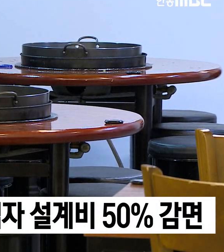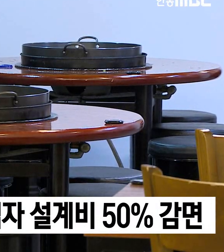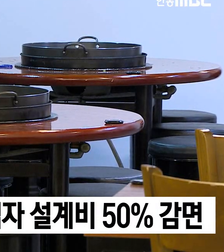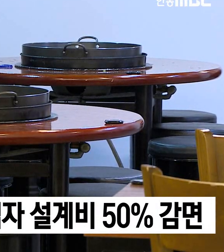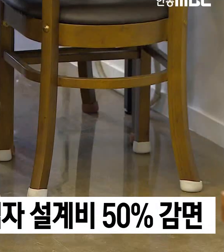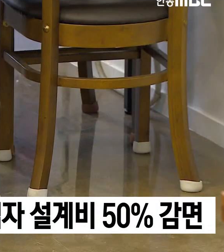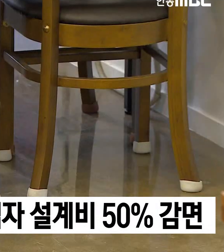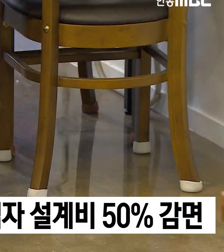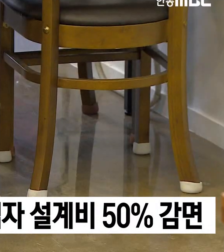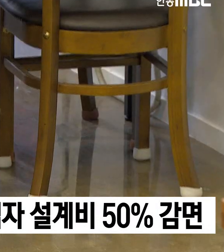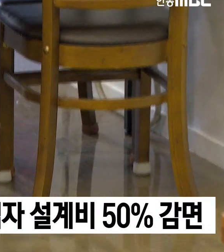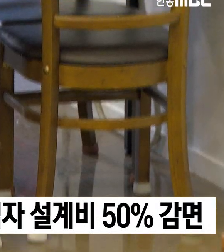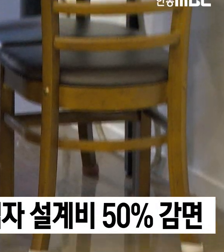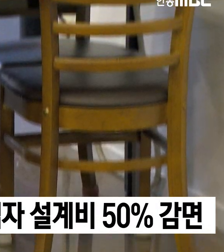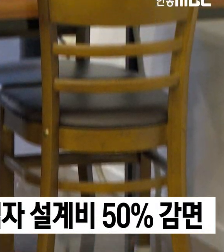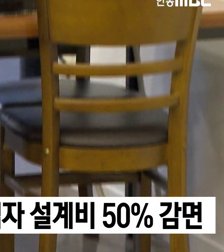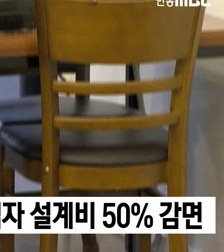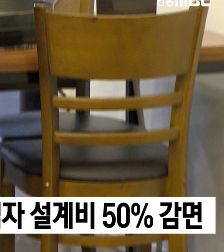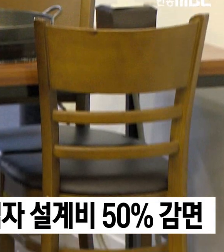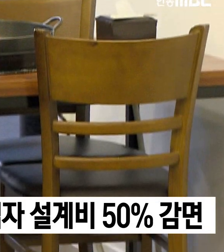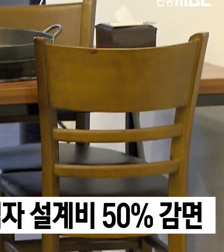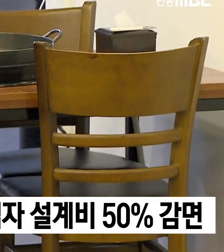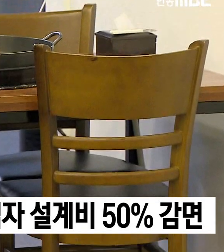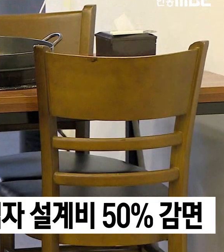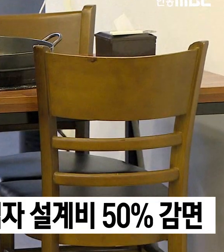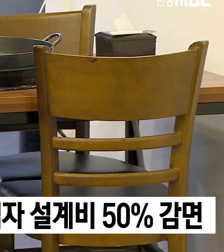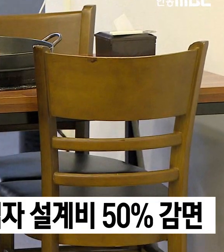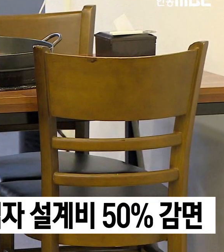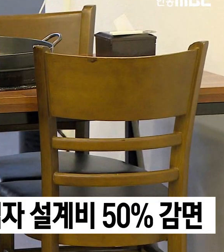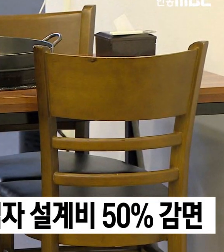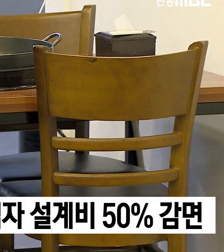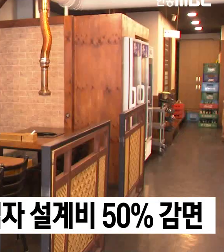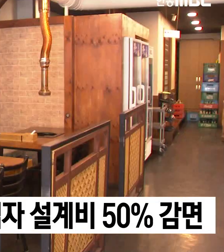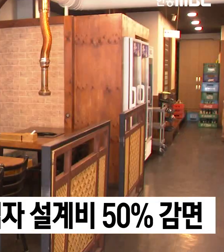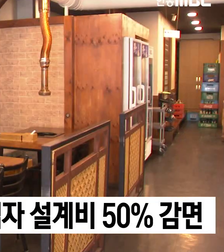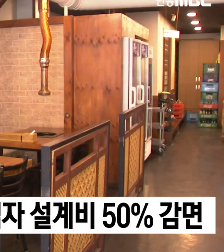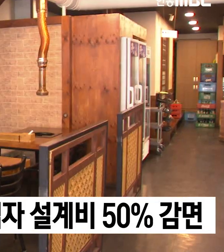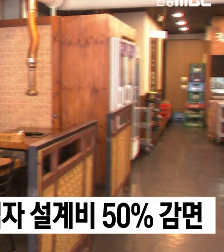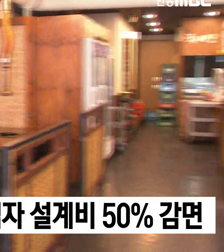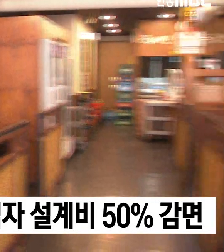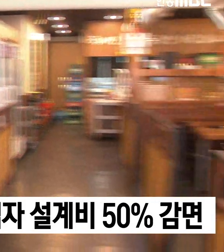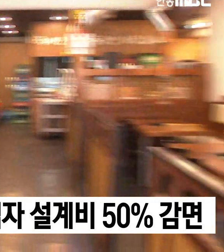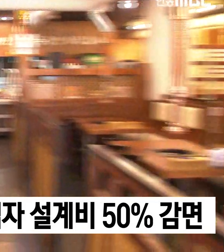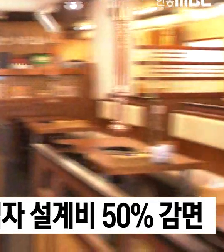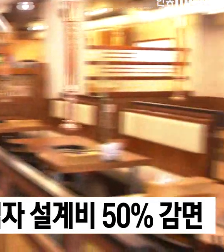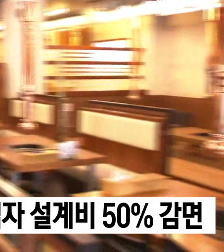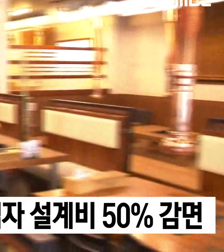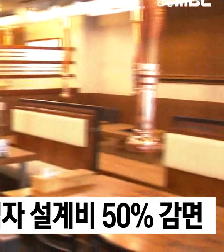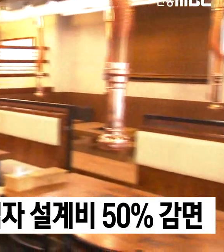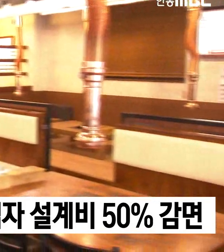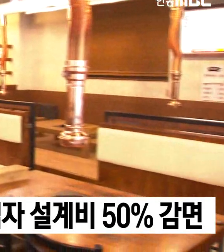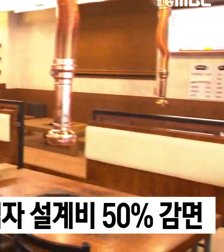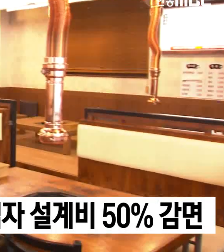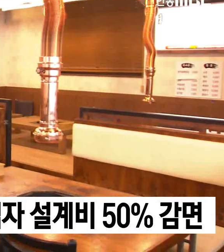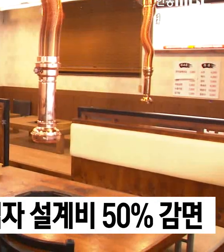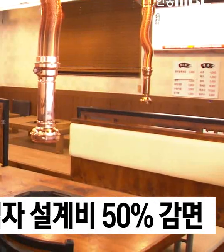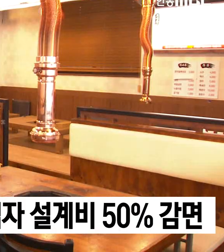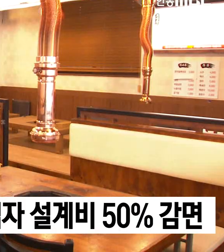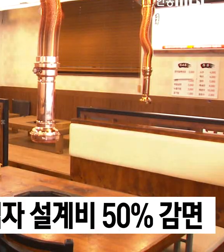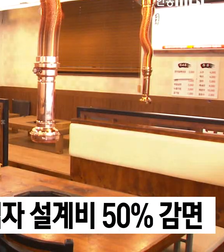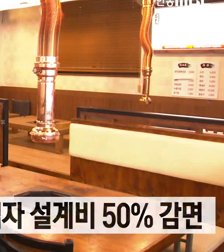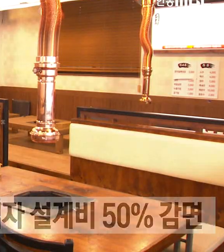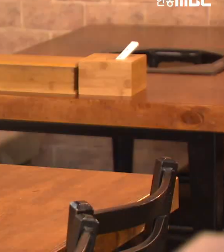변경을 원할 경우나 구조부를 변경하는 리모델링을 할 때 설계수수료를 50% 감면해주기로 했습니다.